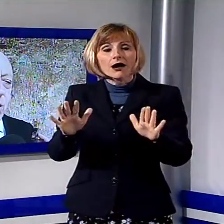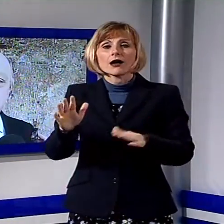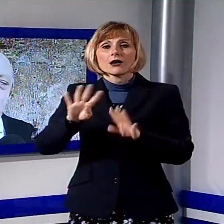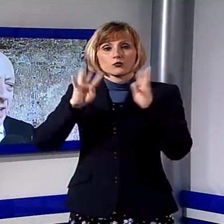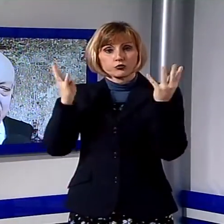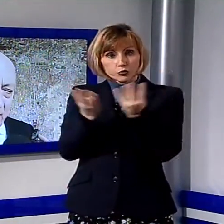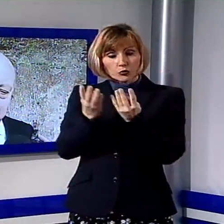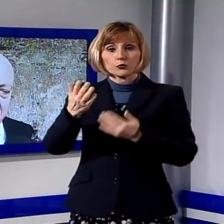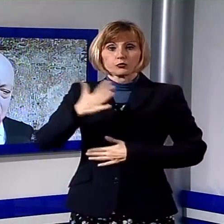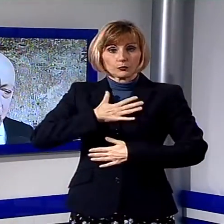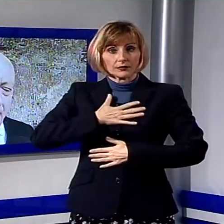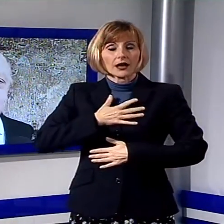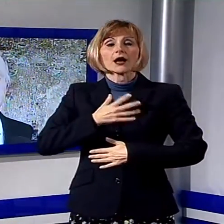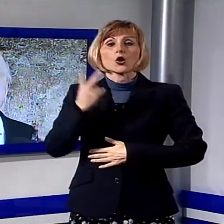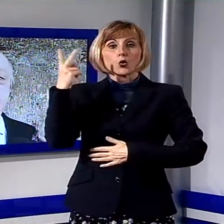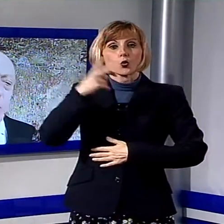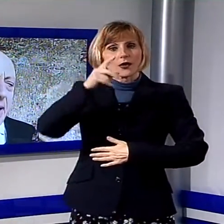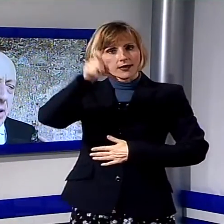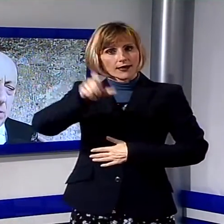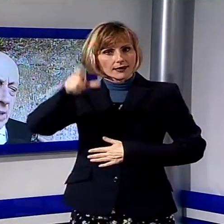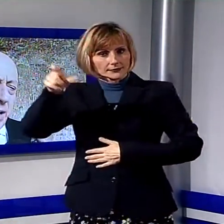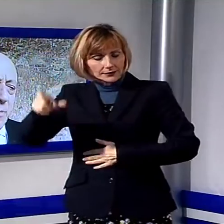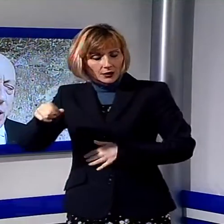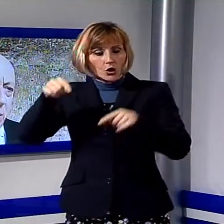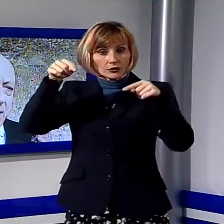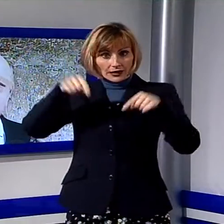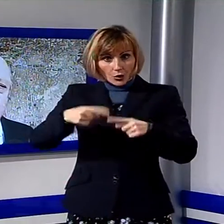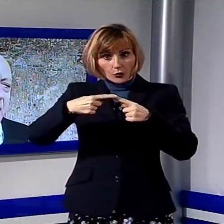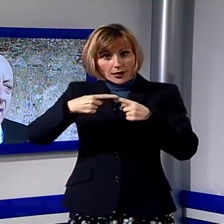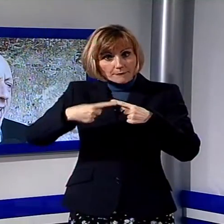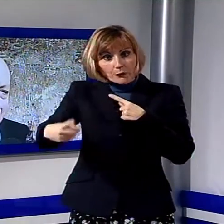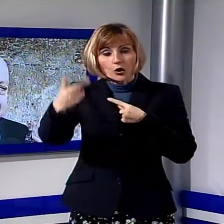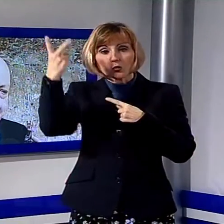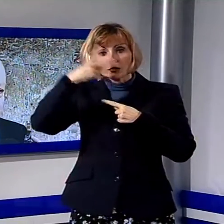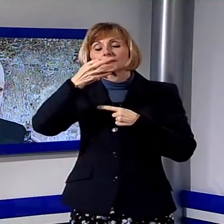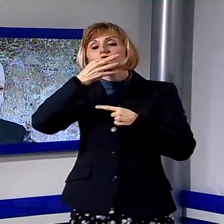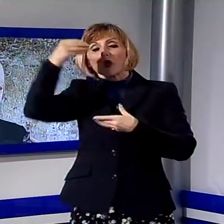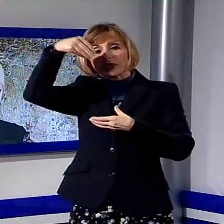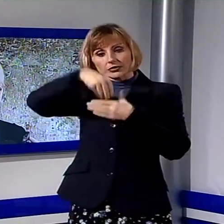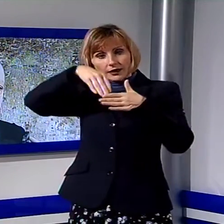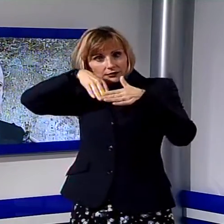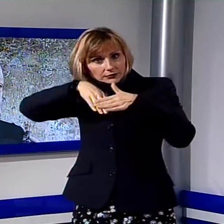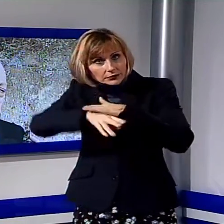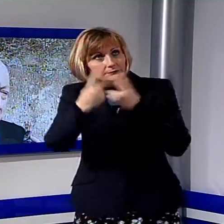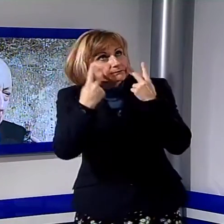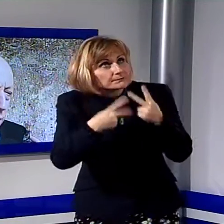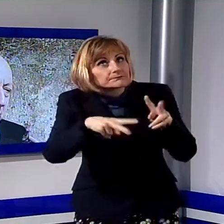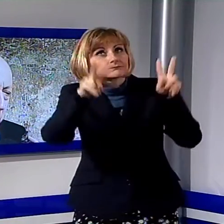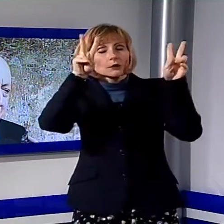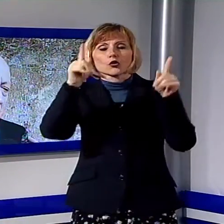che più li identifica sicuramente. Bene, da ora in poi i lucchesi potranno vedere anche dall'interno, potranno vedere proprio il cuore delle mura, come erano,